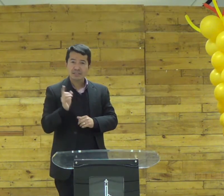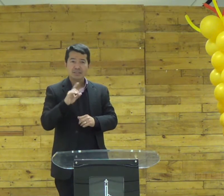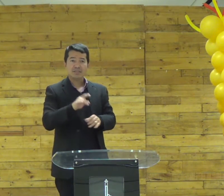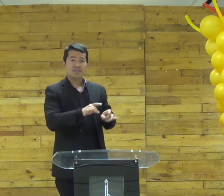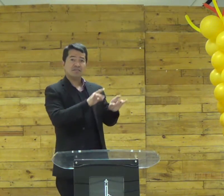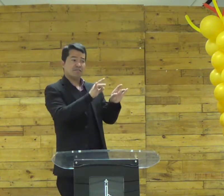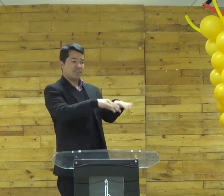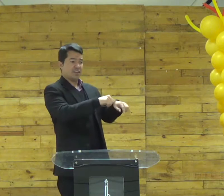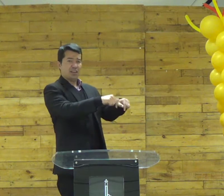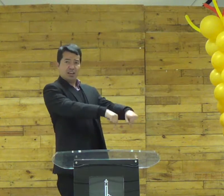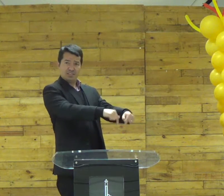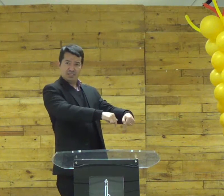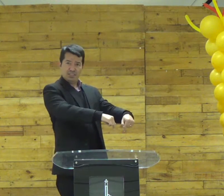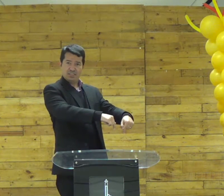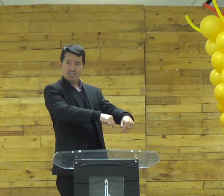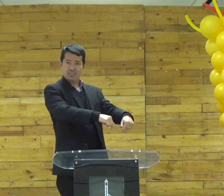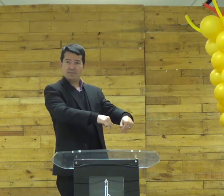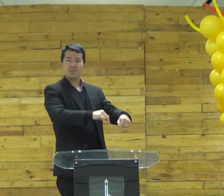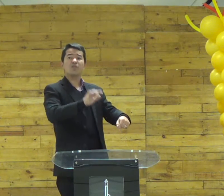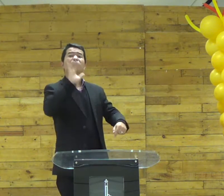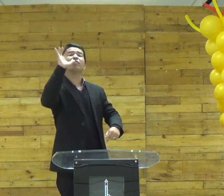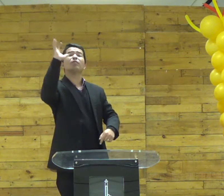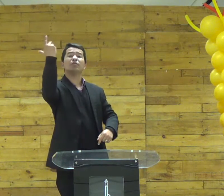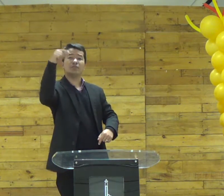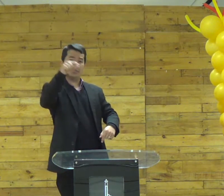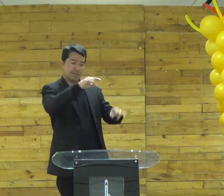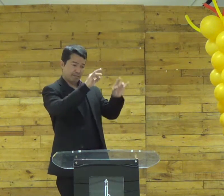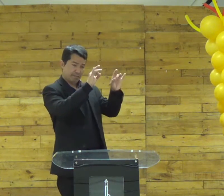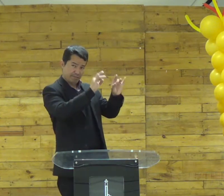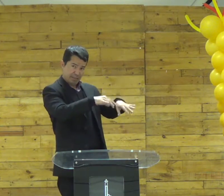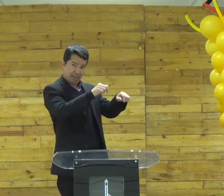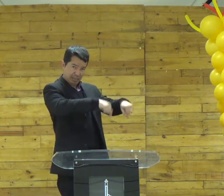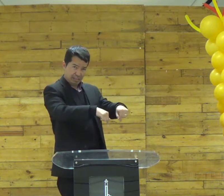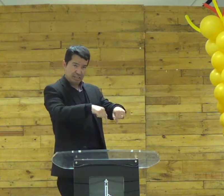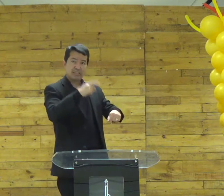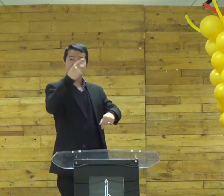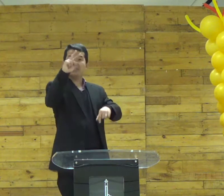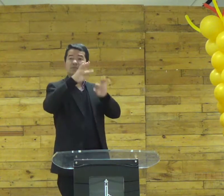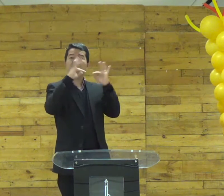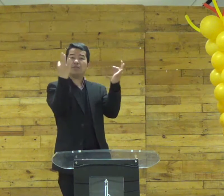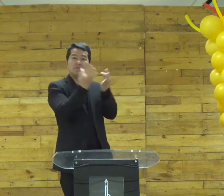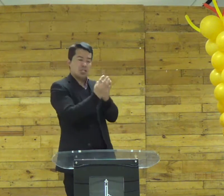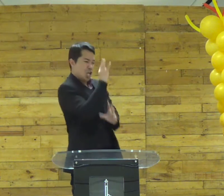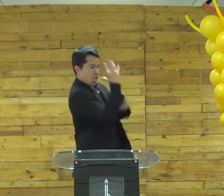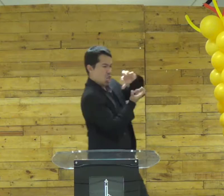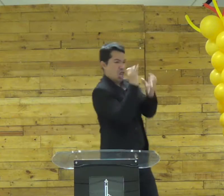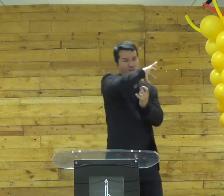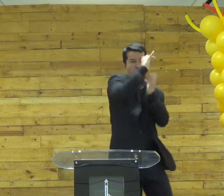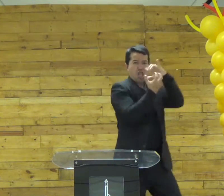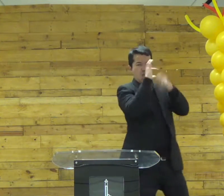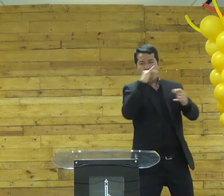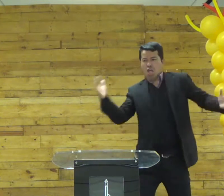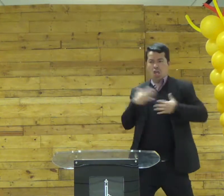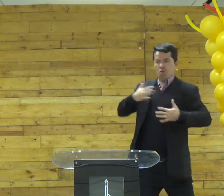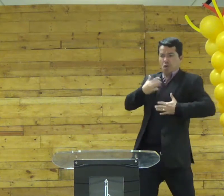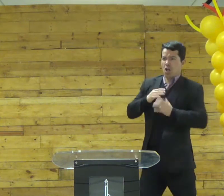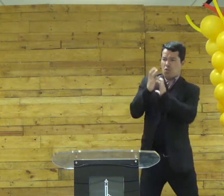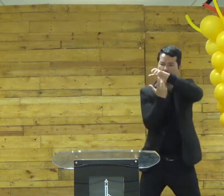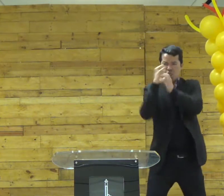não vai essas coisas acabarão ficando aqui na terra e aí você vai deixar essas coisas e